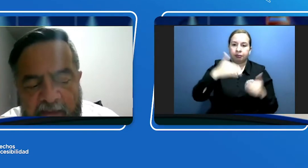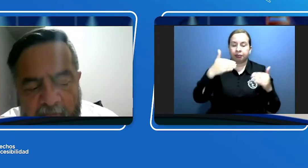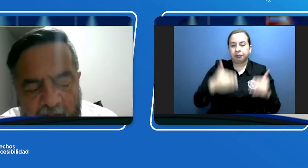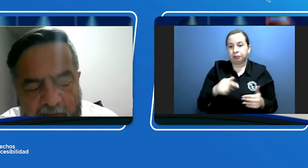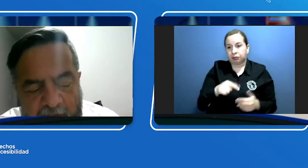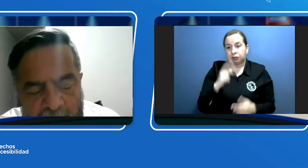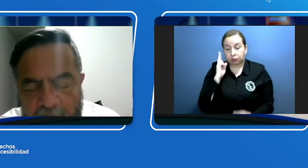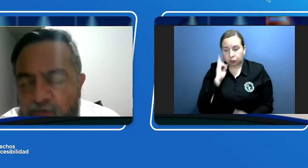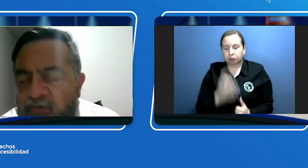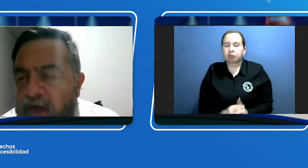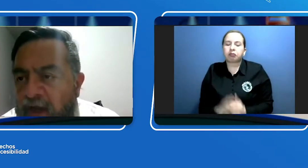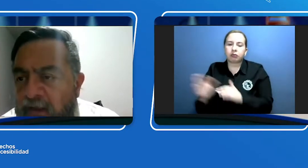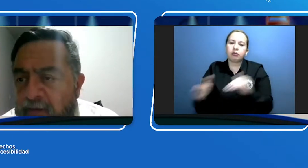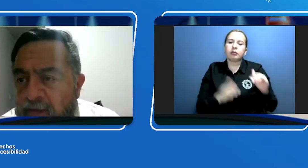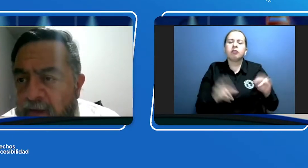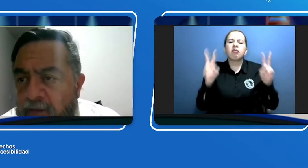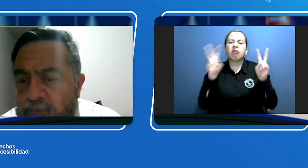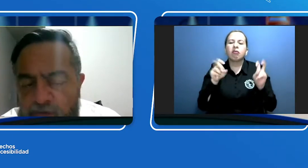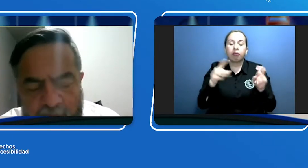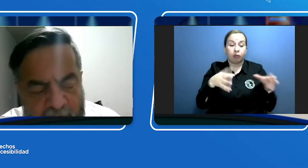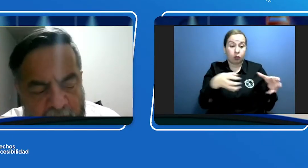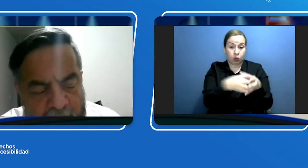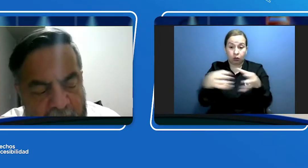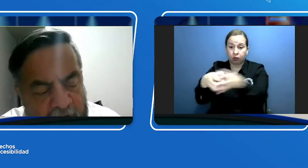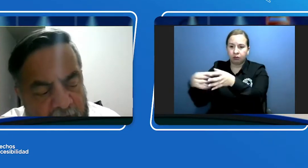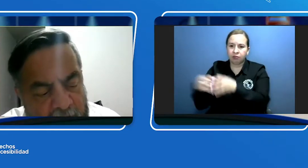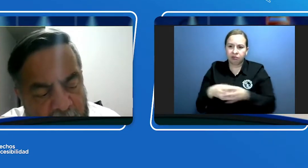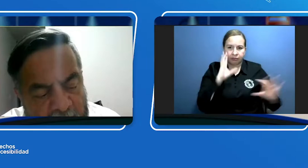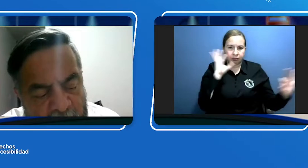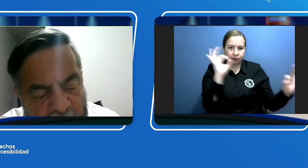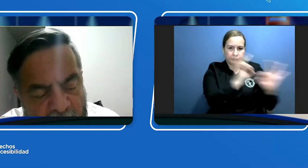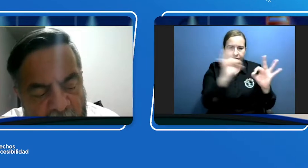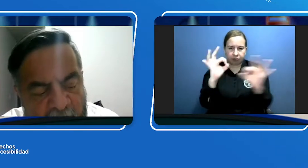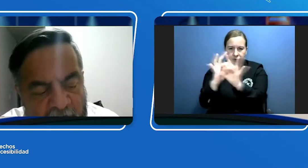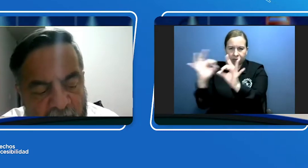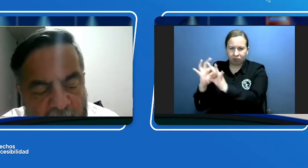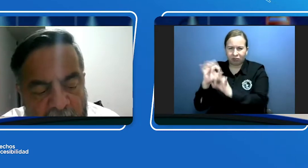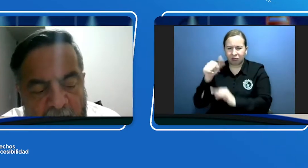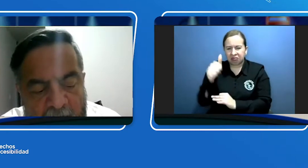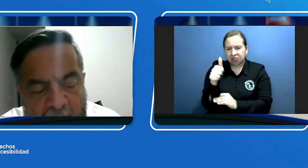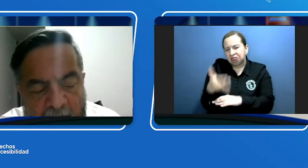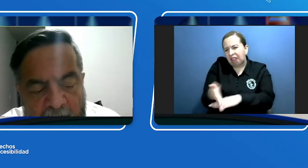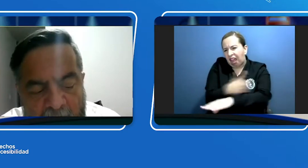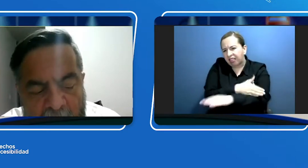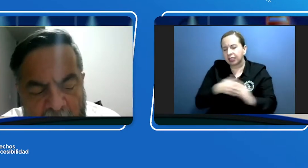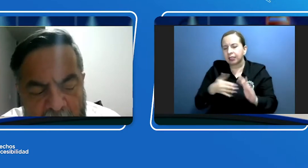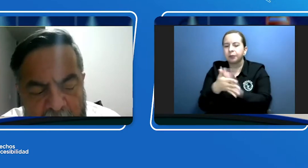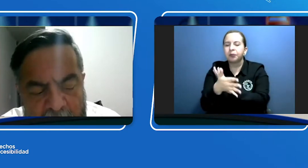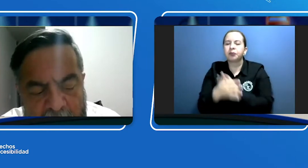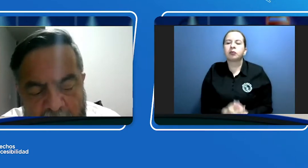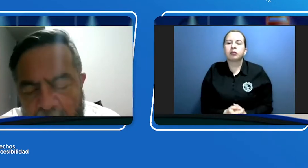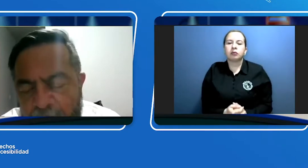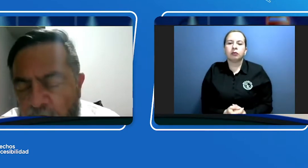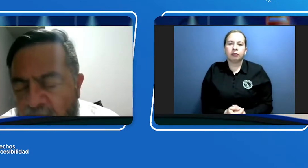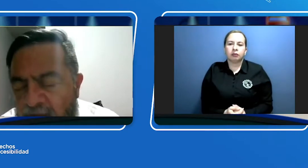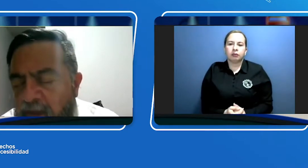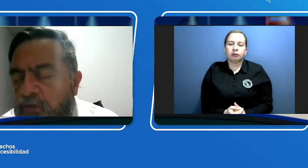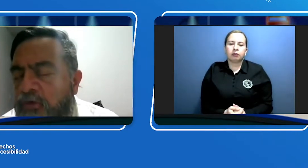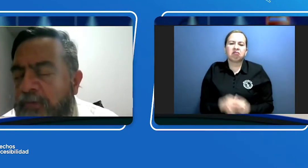tema de los grupos focales, como mencioné hace un momento, la importancia de estos grupos